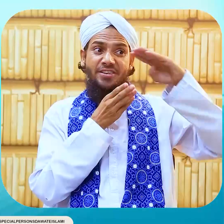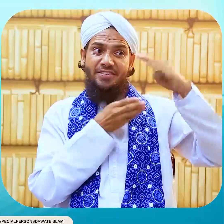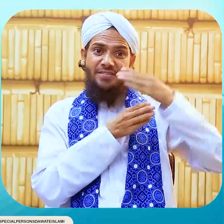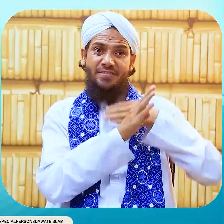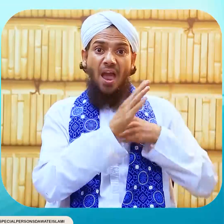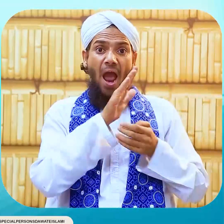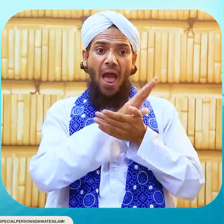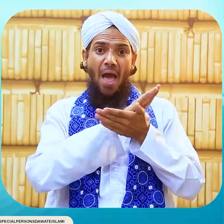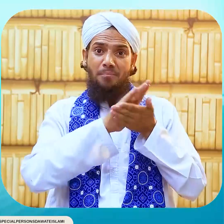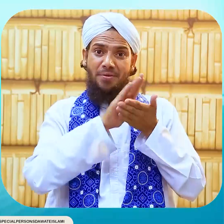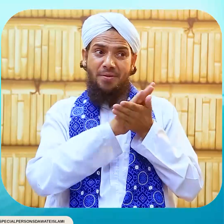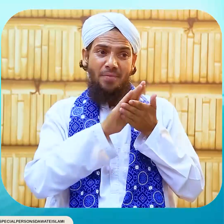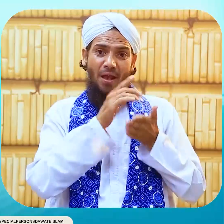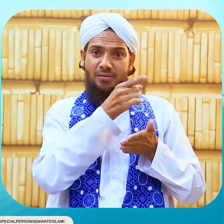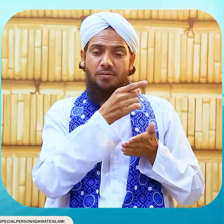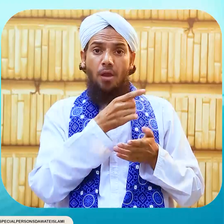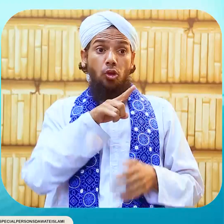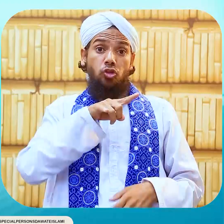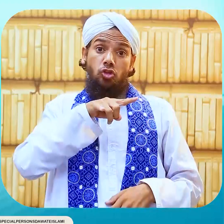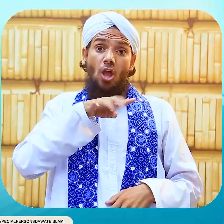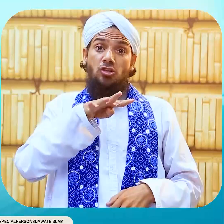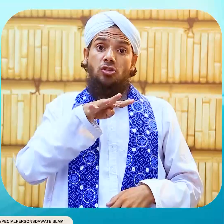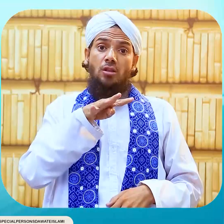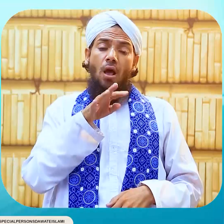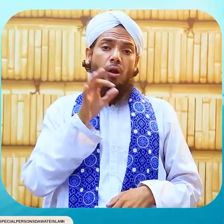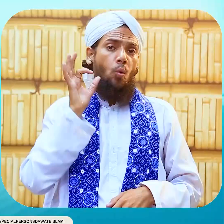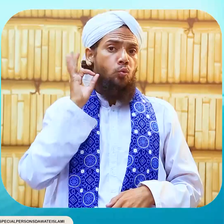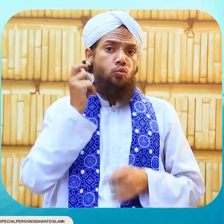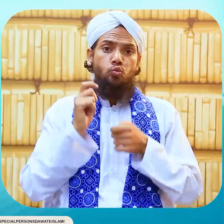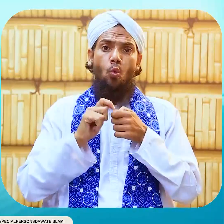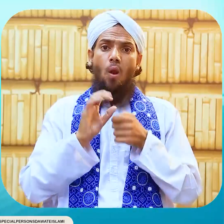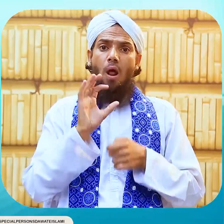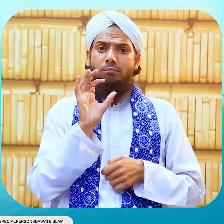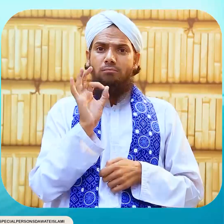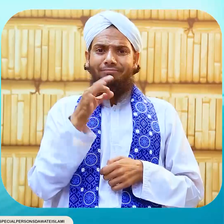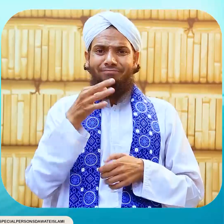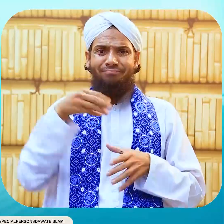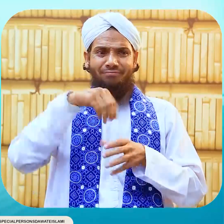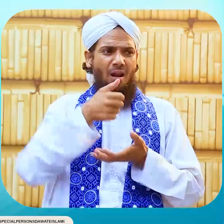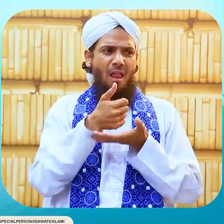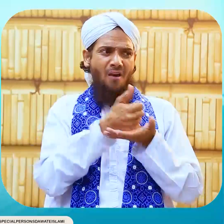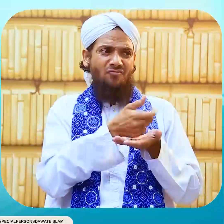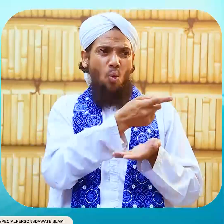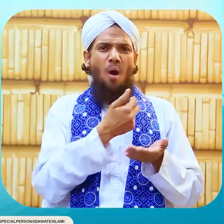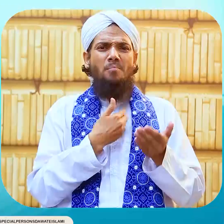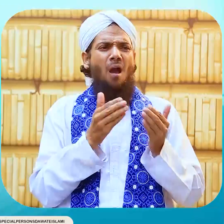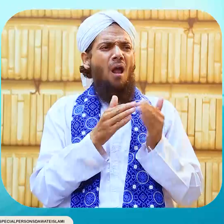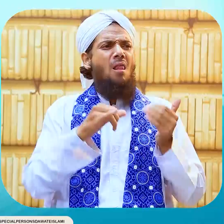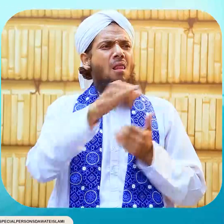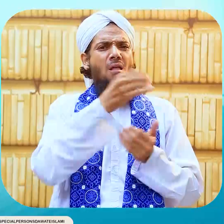اللہ ہی طلالے کے پاس دس ہزار درہم بطور امانت رکھے کہ آپ میرے بسرہ میں گھر خرید لیں تاکہ جب